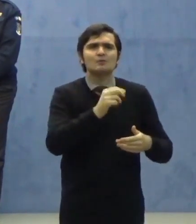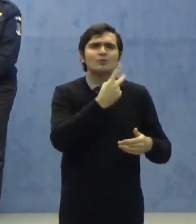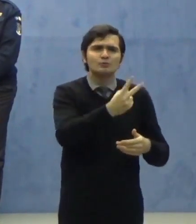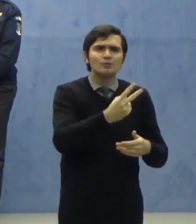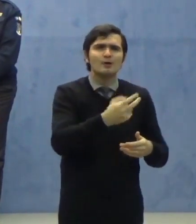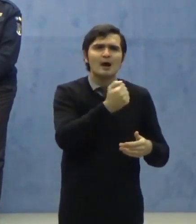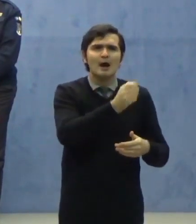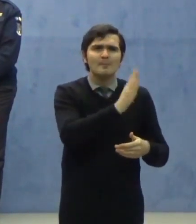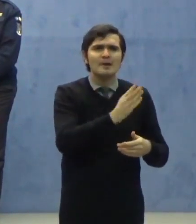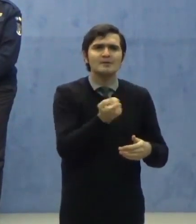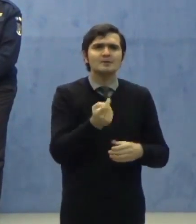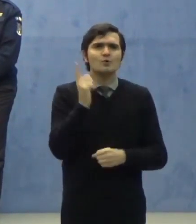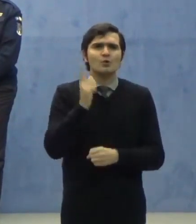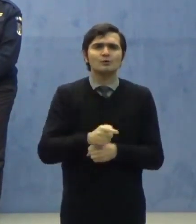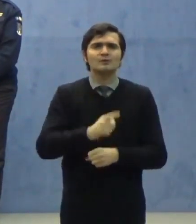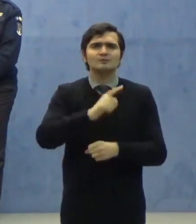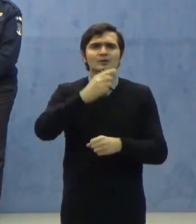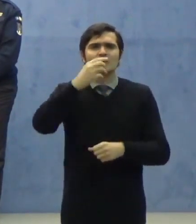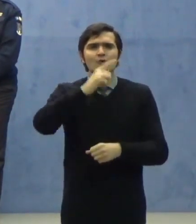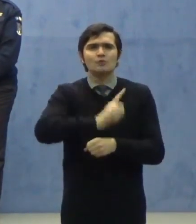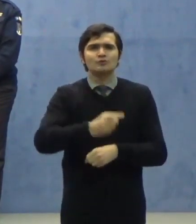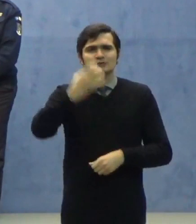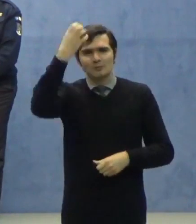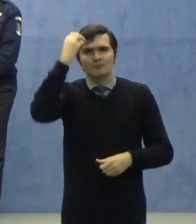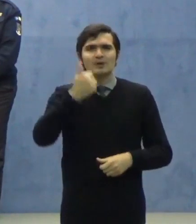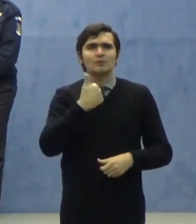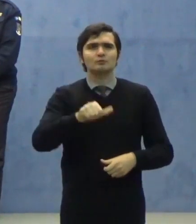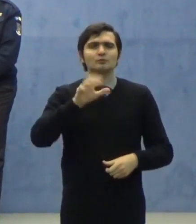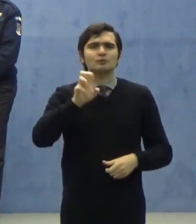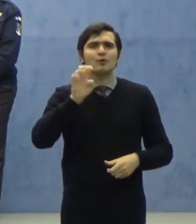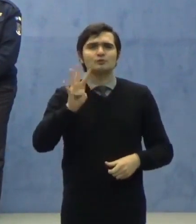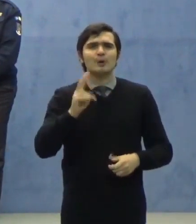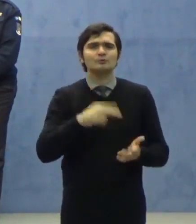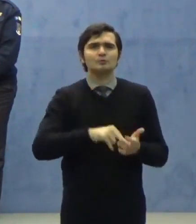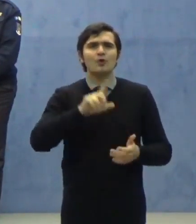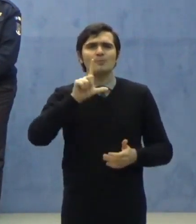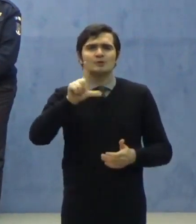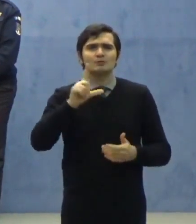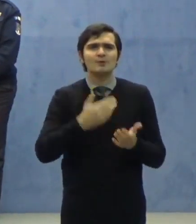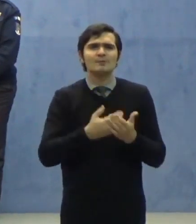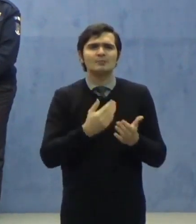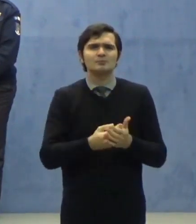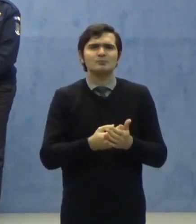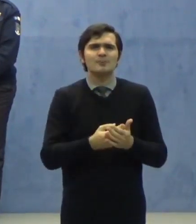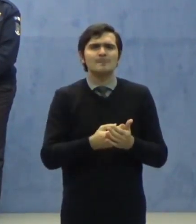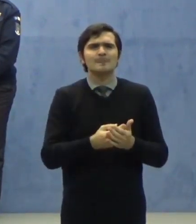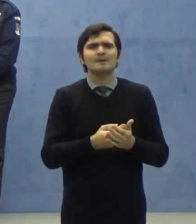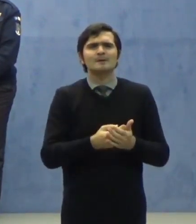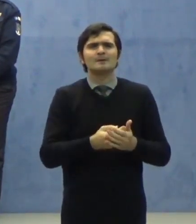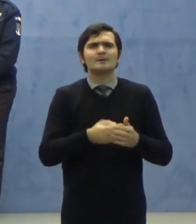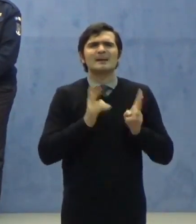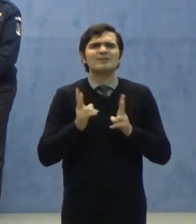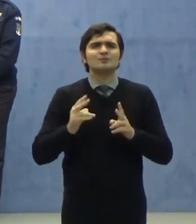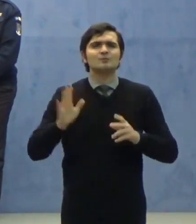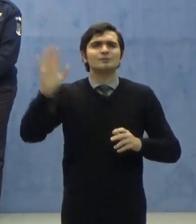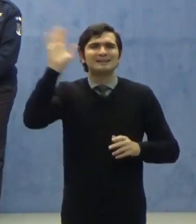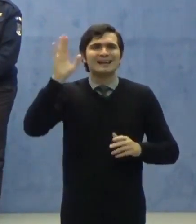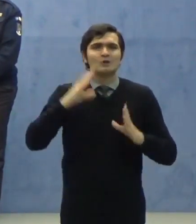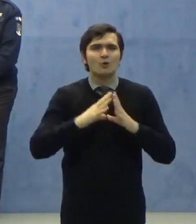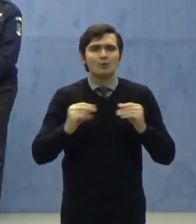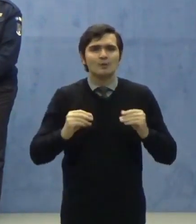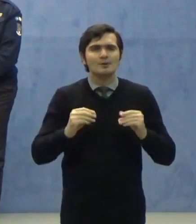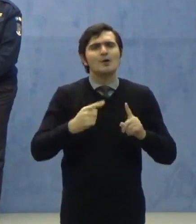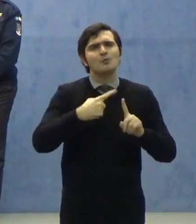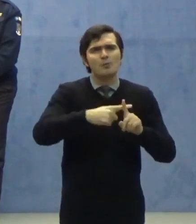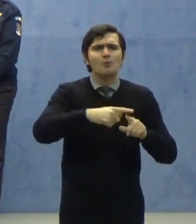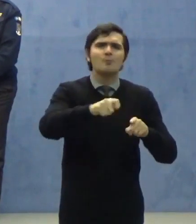Ordonanța de Urgență a Guvernului numărul 194 din 2002, privind regimul străinilor în România Republicată, cu modificările